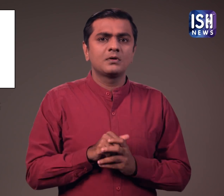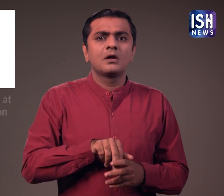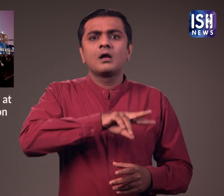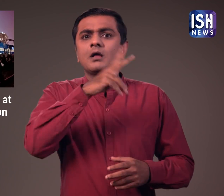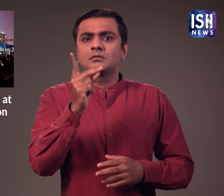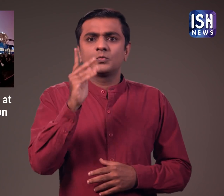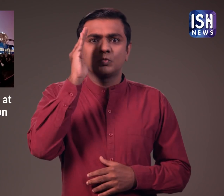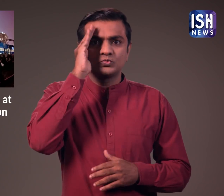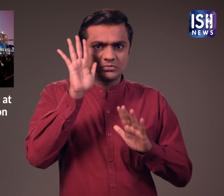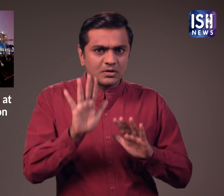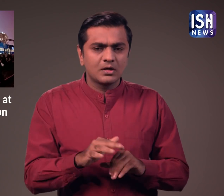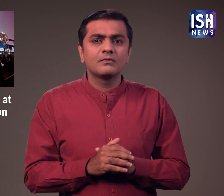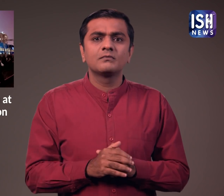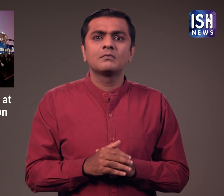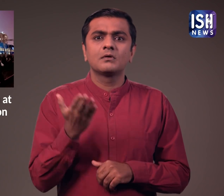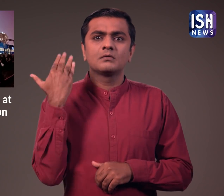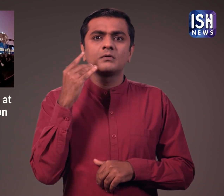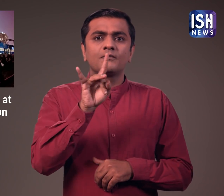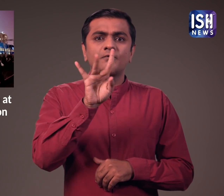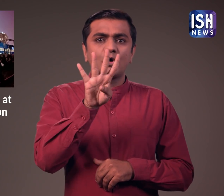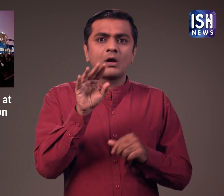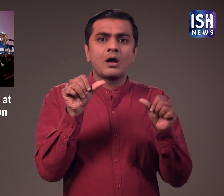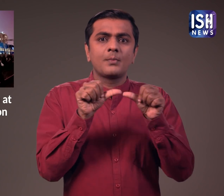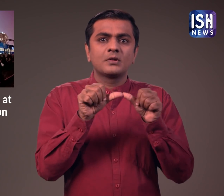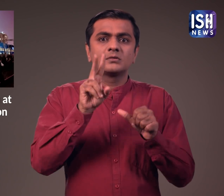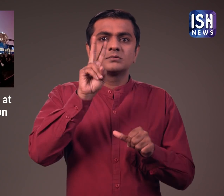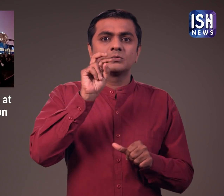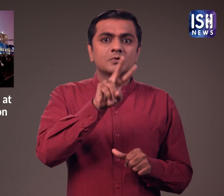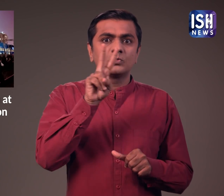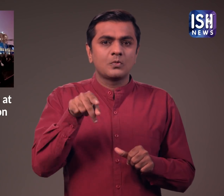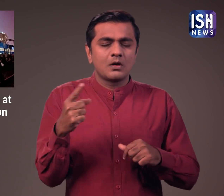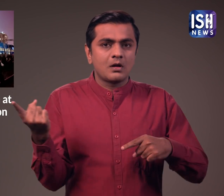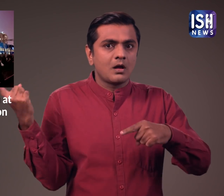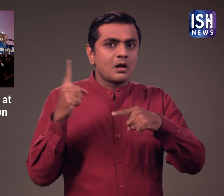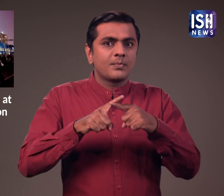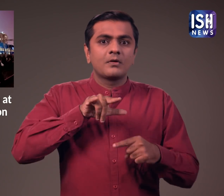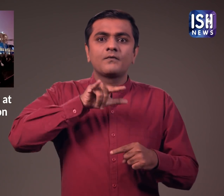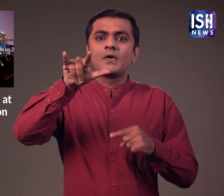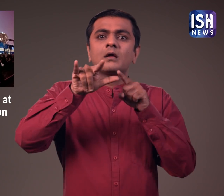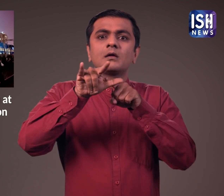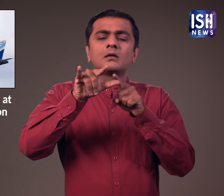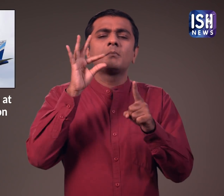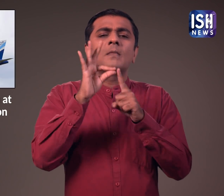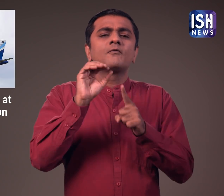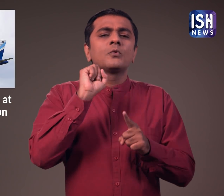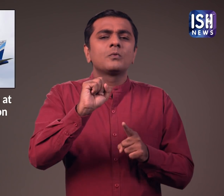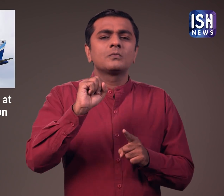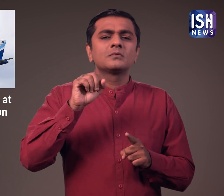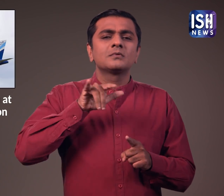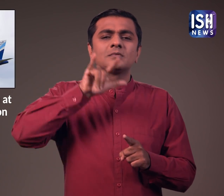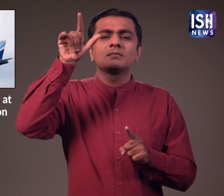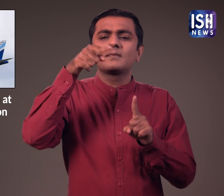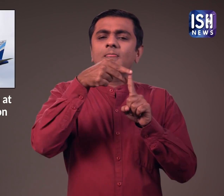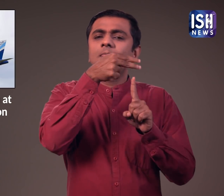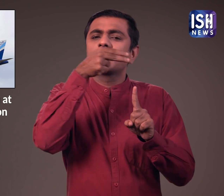एक और खबर है 14 अप्रेल 2022 को दिब्रुगर्ड असाम से